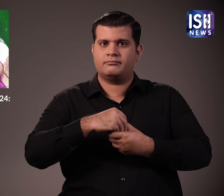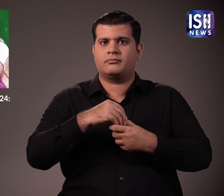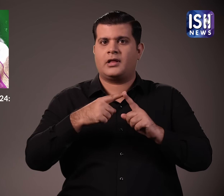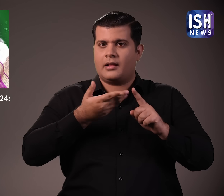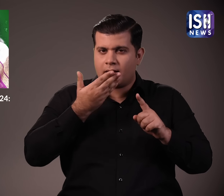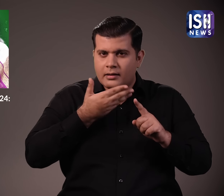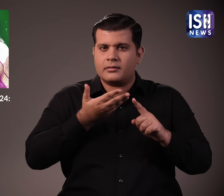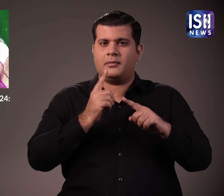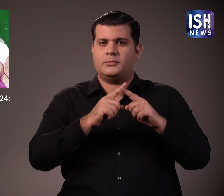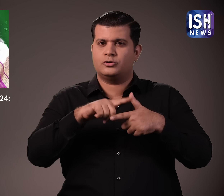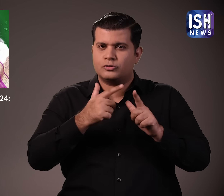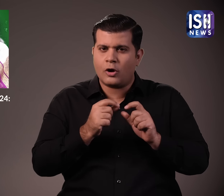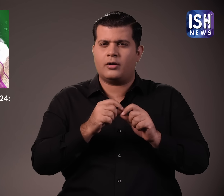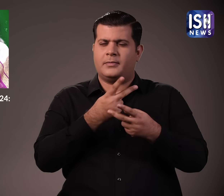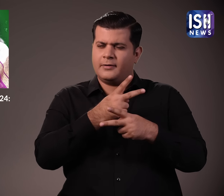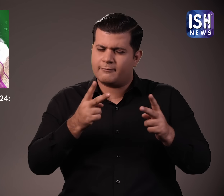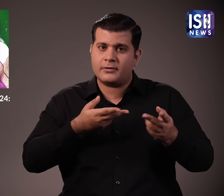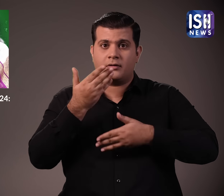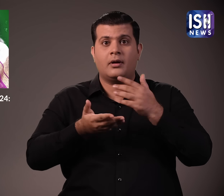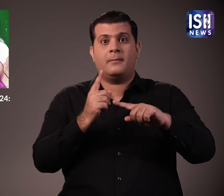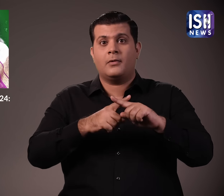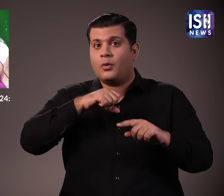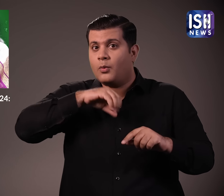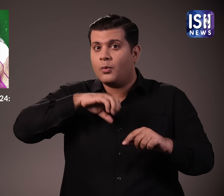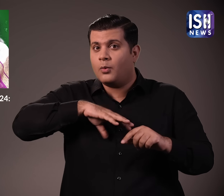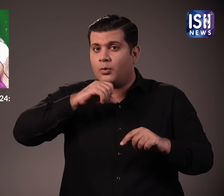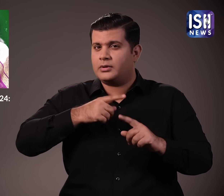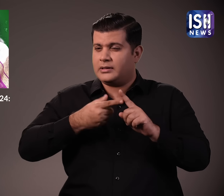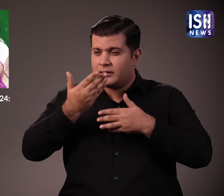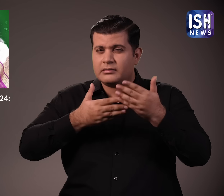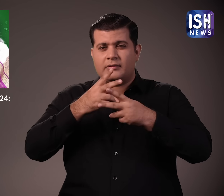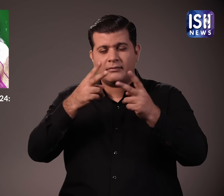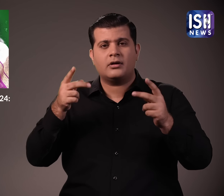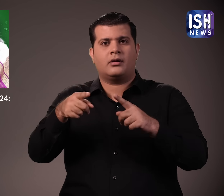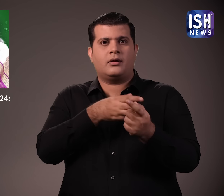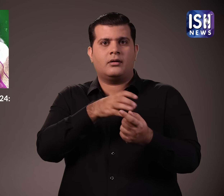और भविश्य के रोजगार के लिए युवाओं के कौशल को